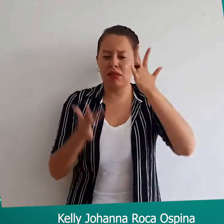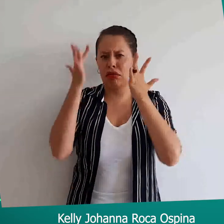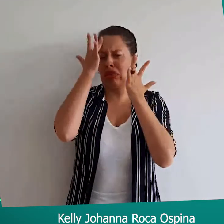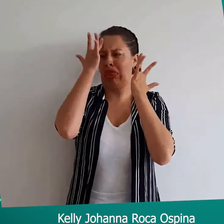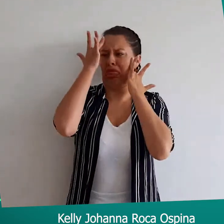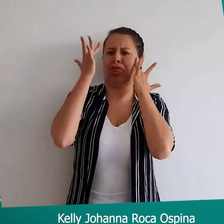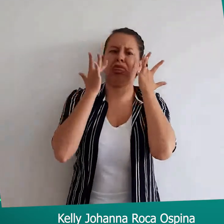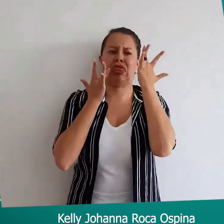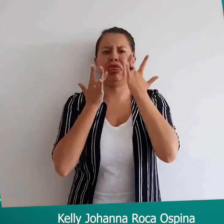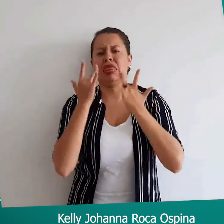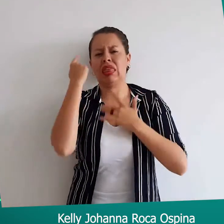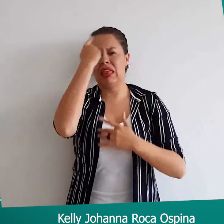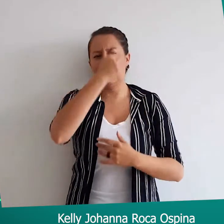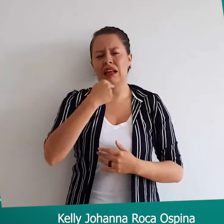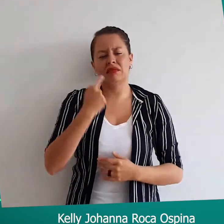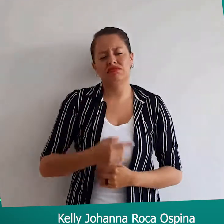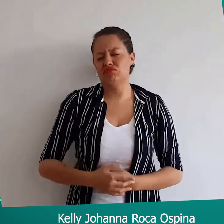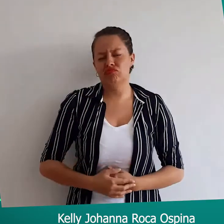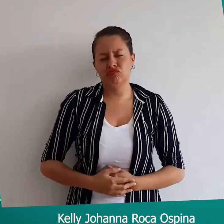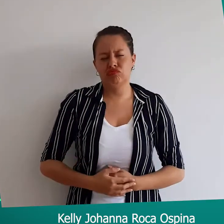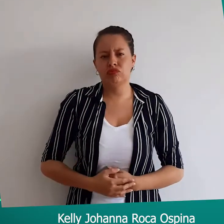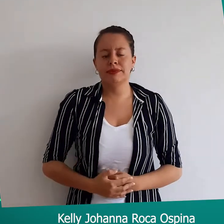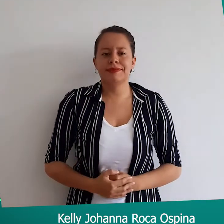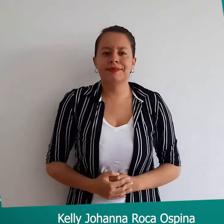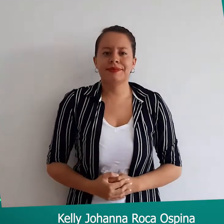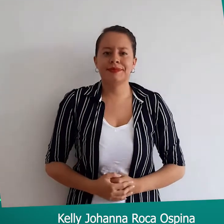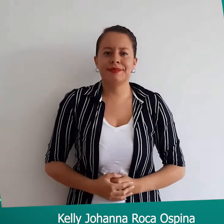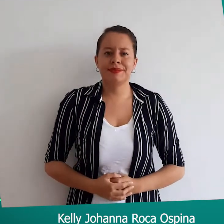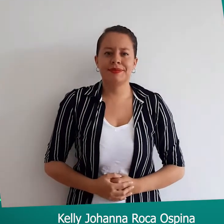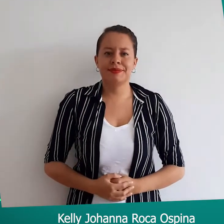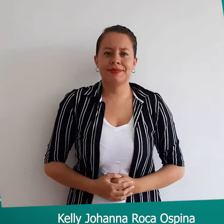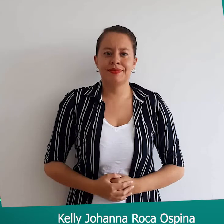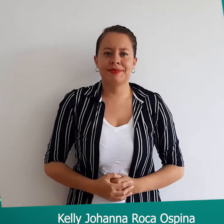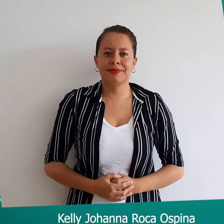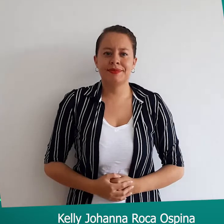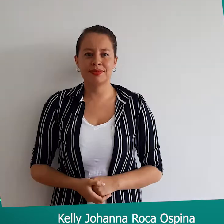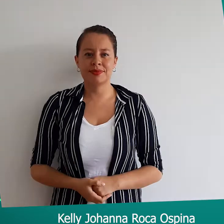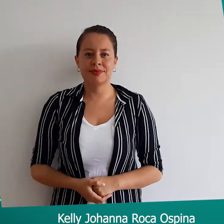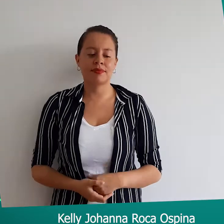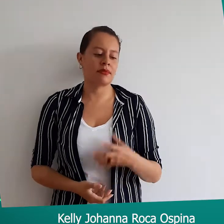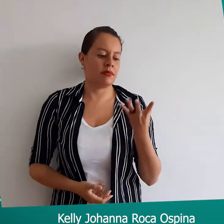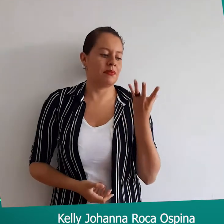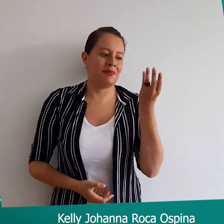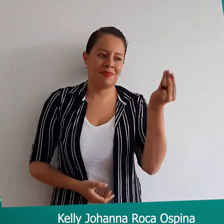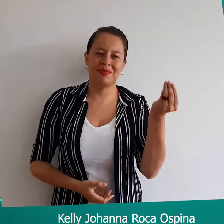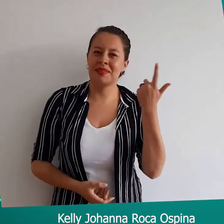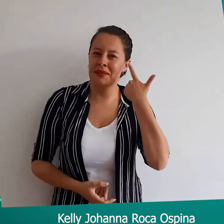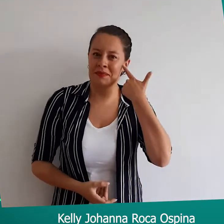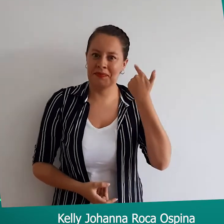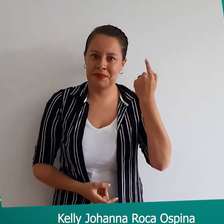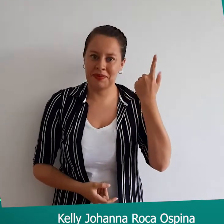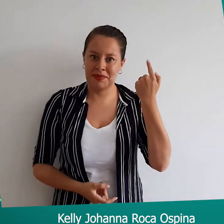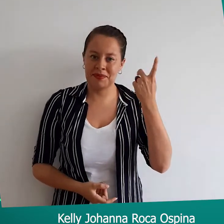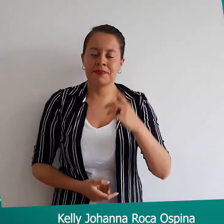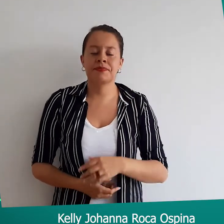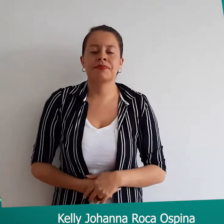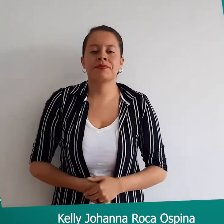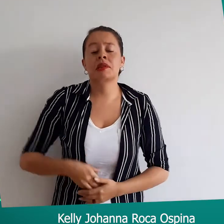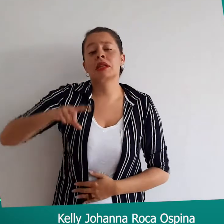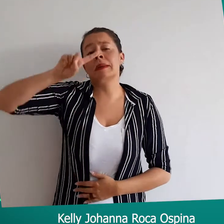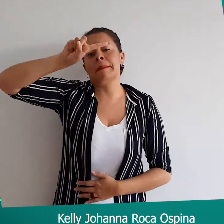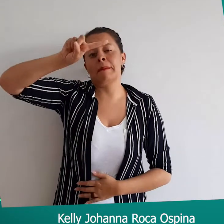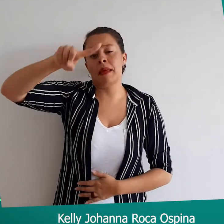Cuarto, al momento de realizar señas, tratar de no tocarse la cara. Personas con baja audición